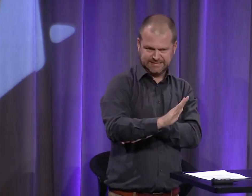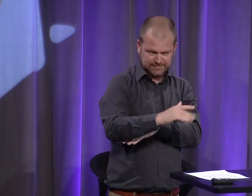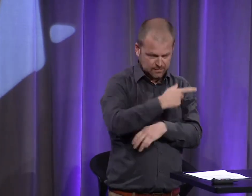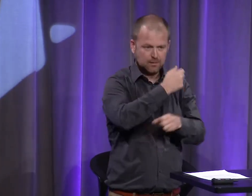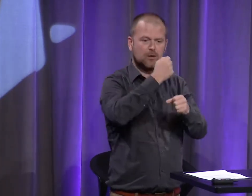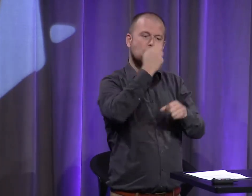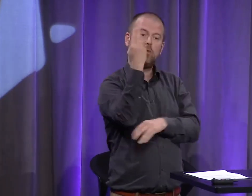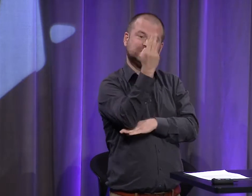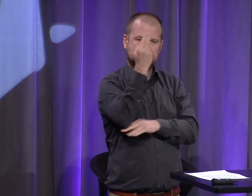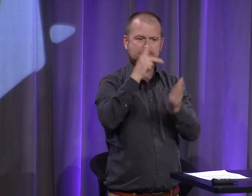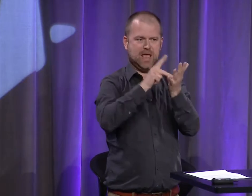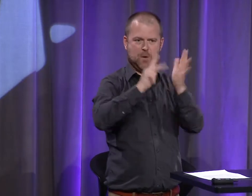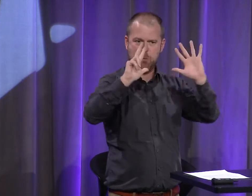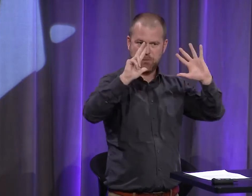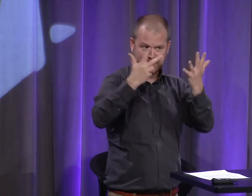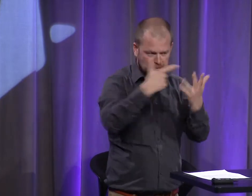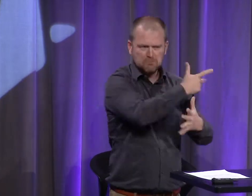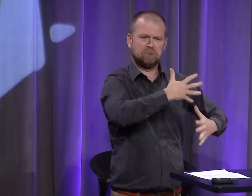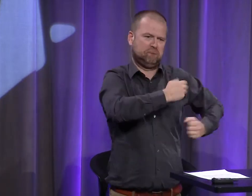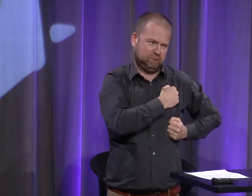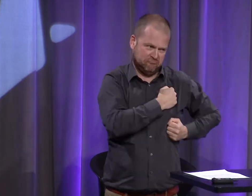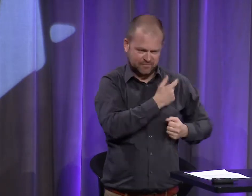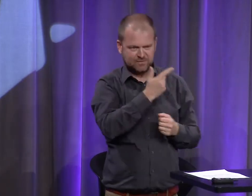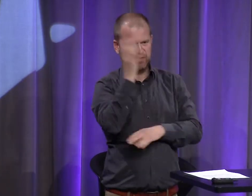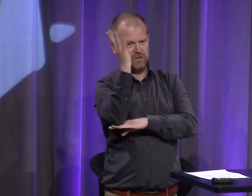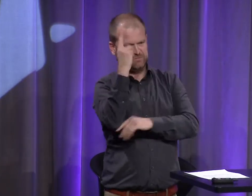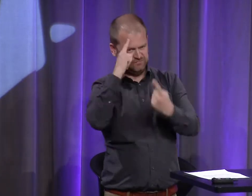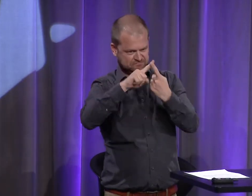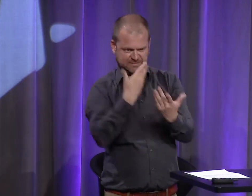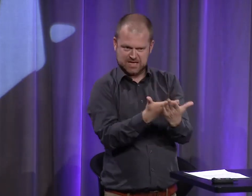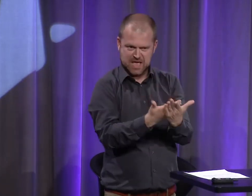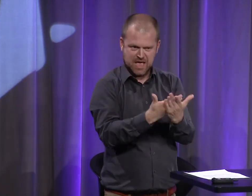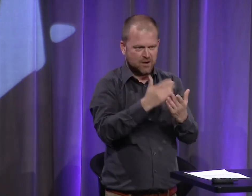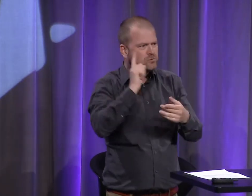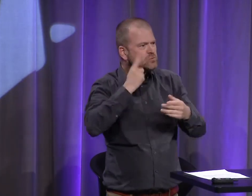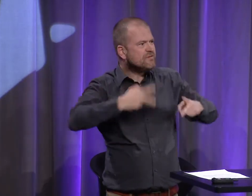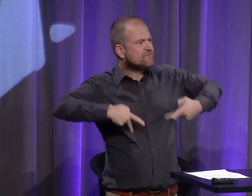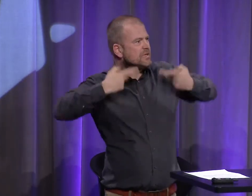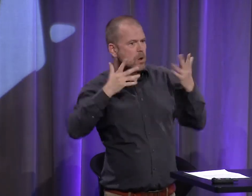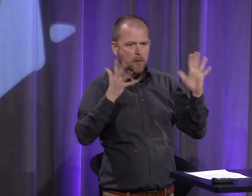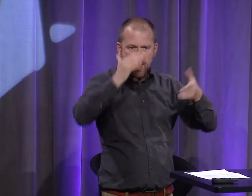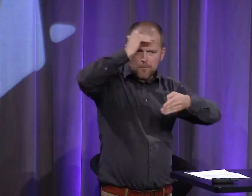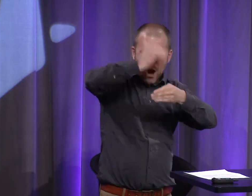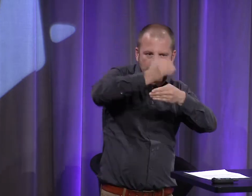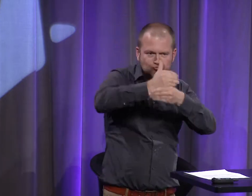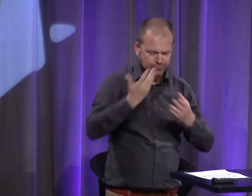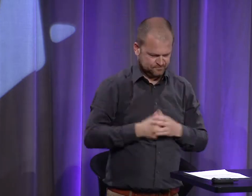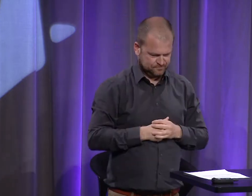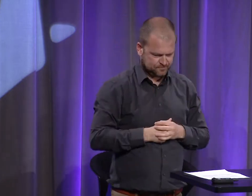Yann Quentin, qui est historien, maître de conférence à l'Université Paris VIII, et qui a accepté de vous présenter, justement,